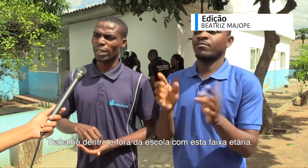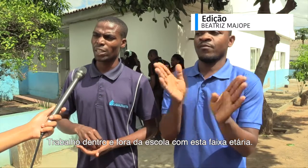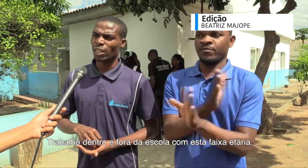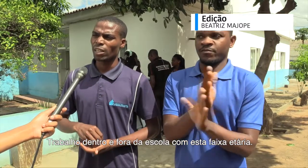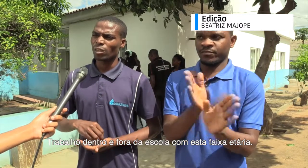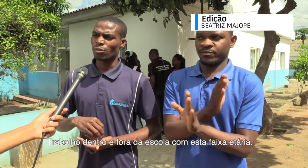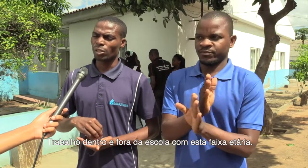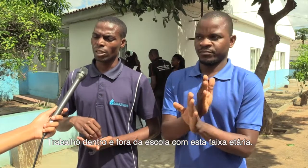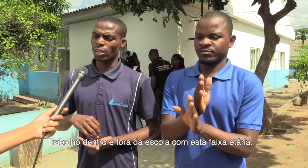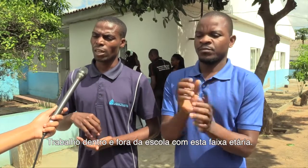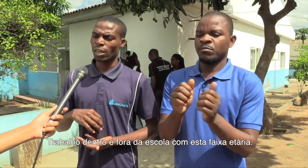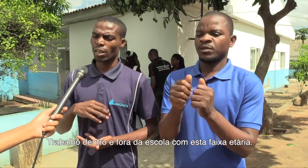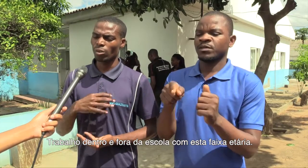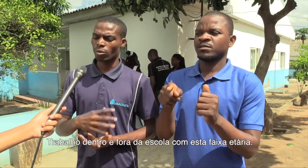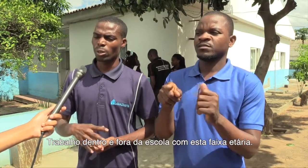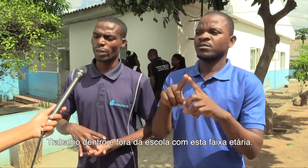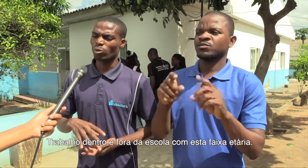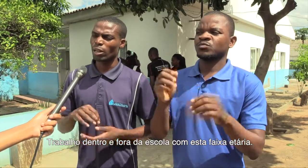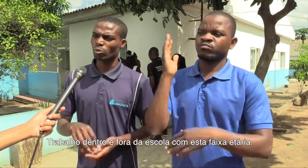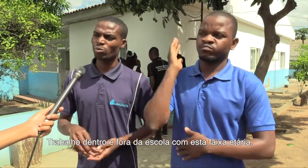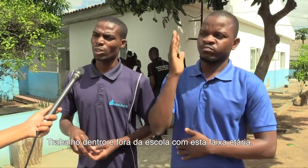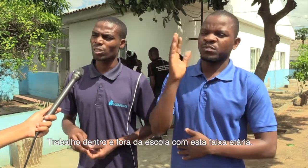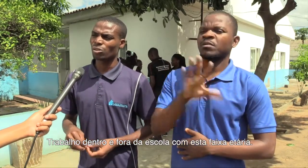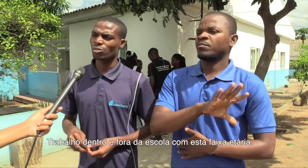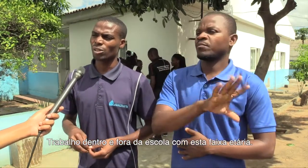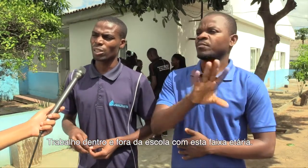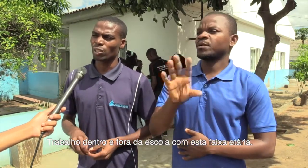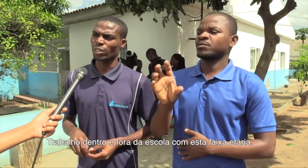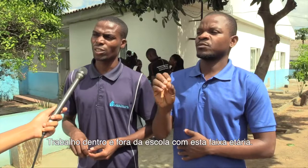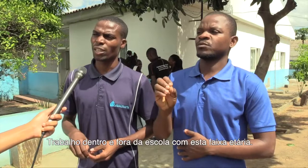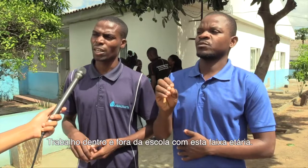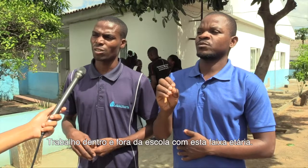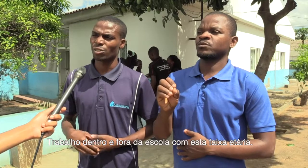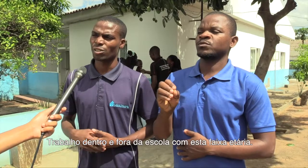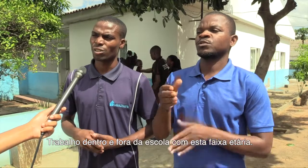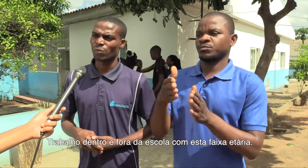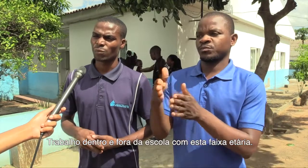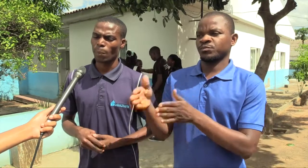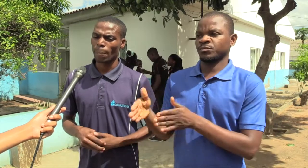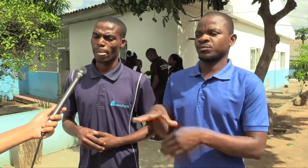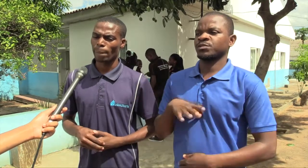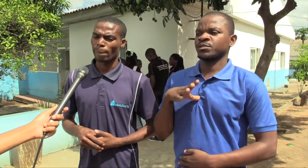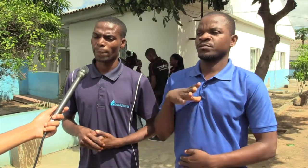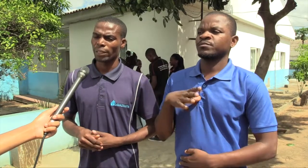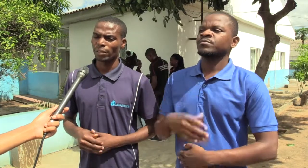palestras são contempladas a todas essas fases de idade. Tanto dentro escola. Tanto dentro da escola. Obrigado.